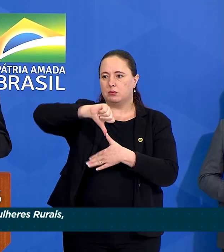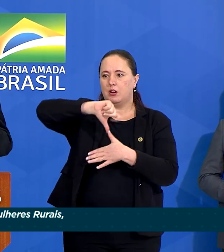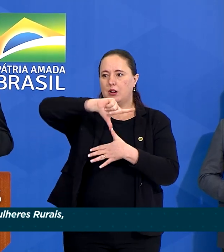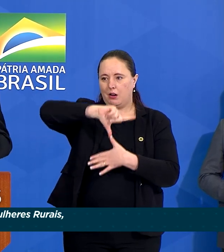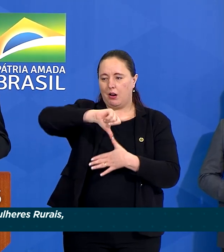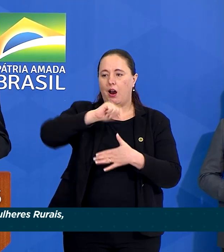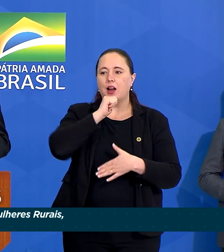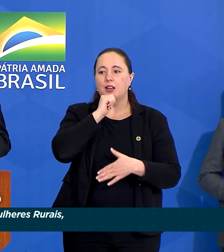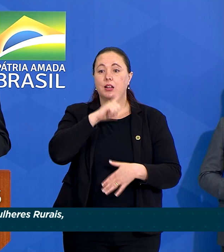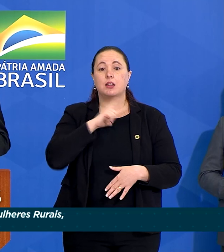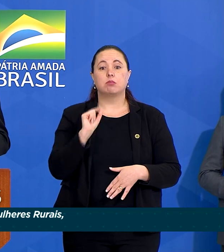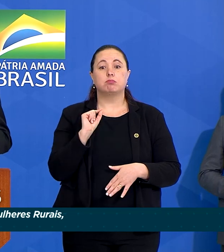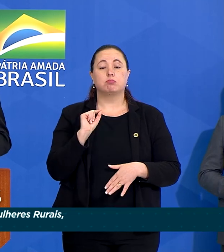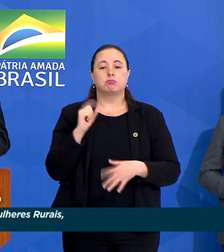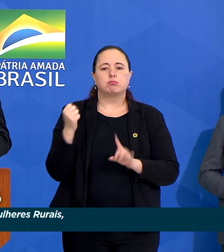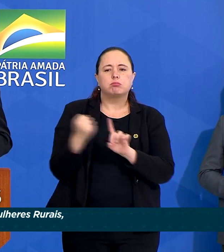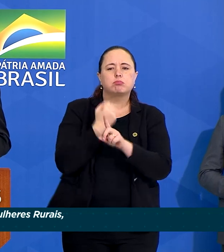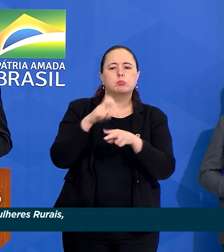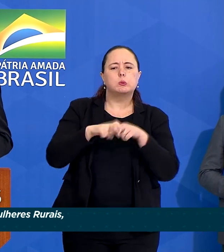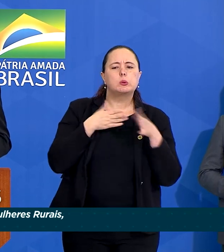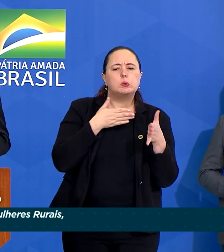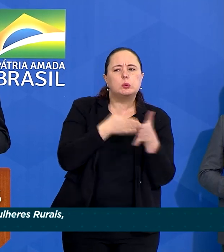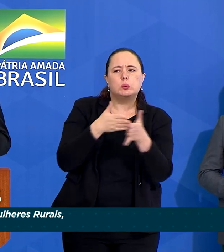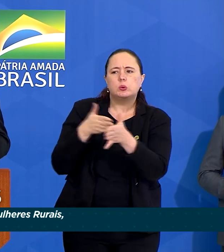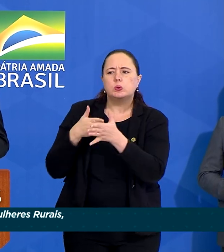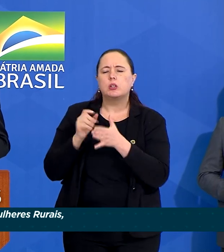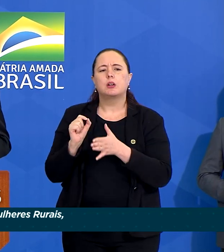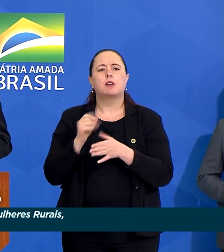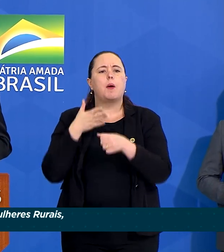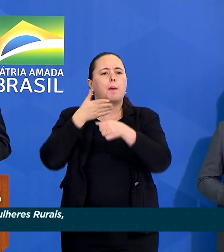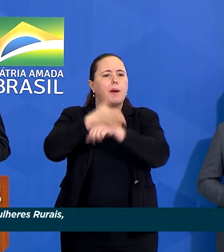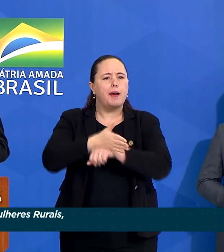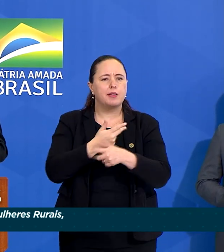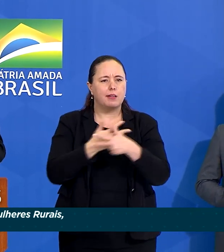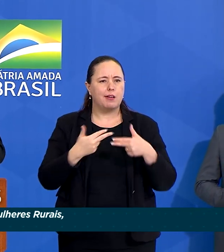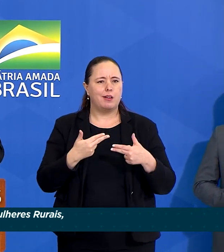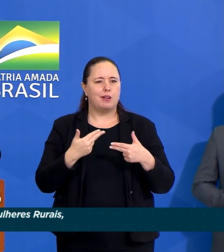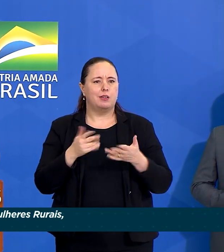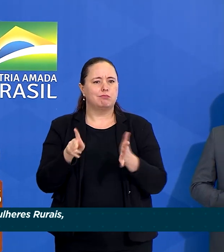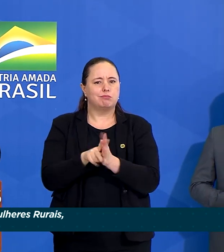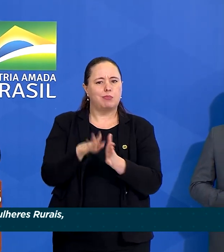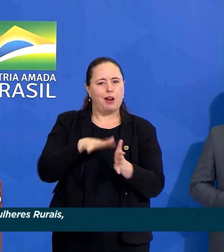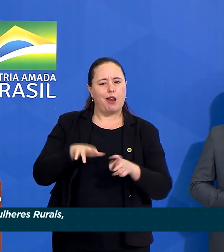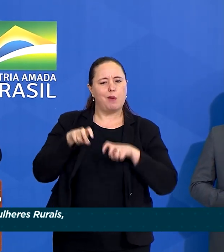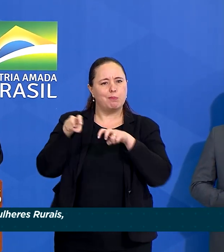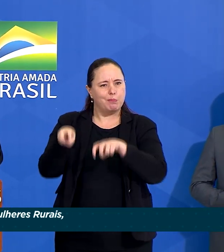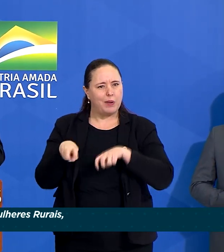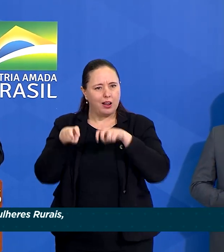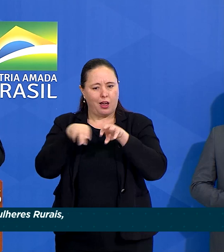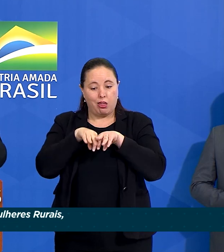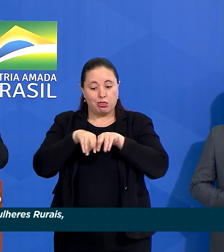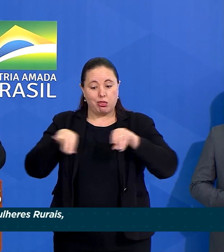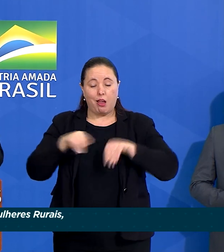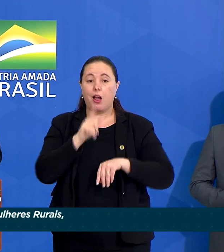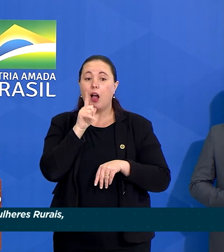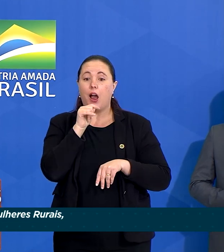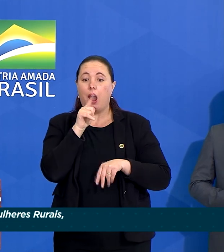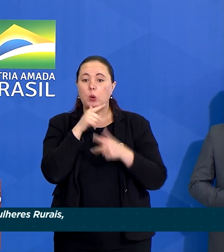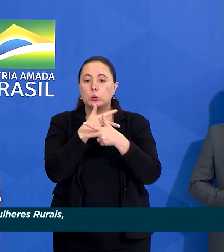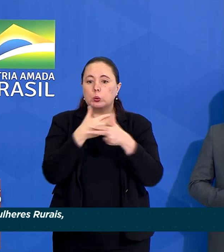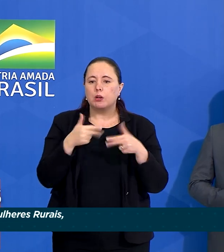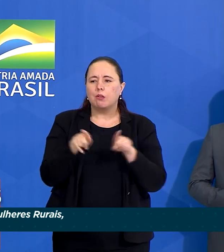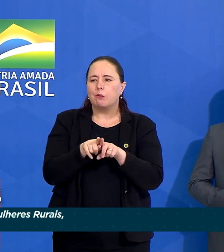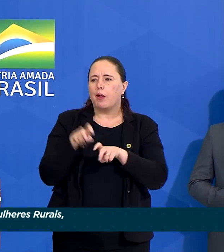sofrem os impactos das limitações para acessar recursos produtivos como terra, água, insumos